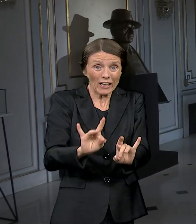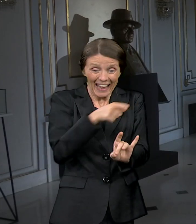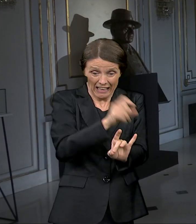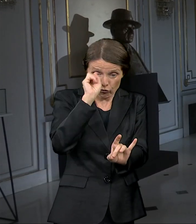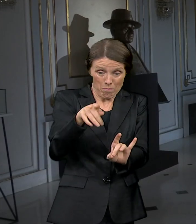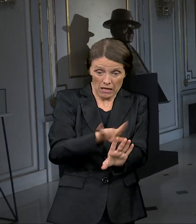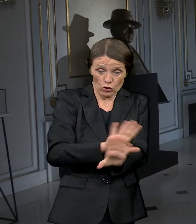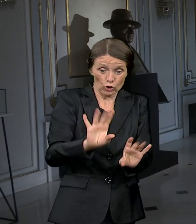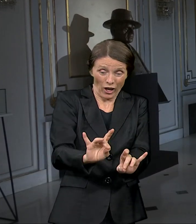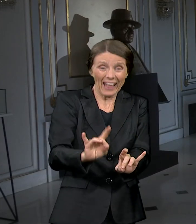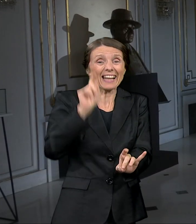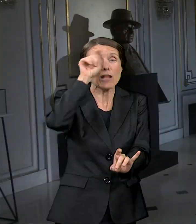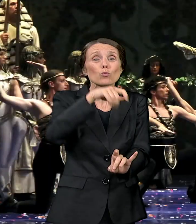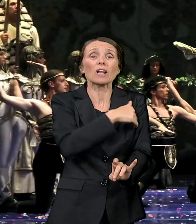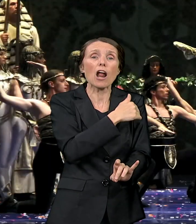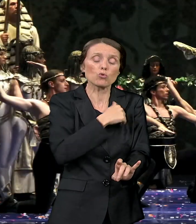tako se poštuje glumac.